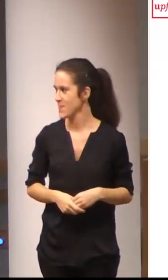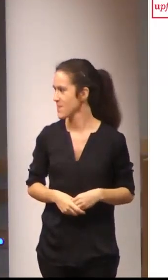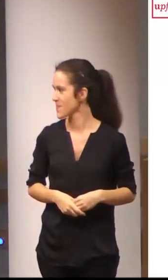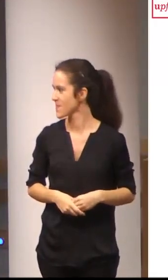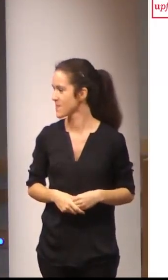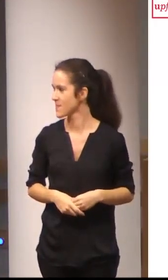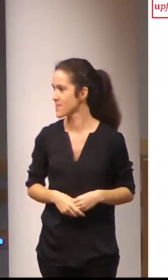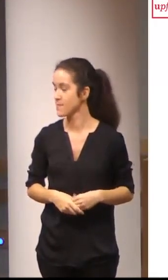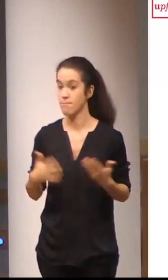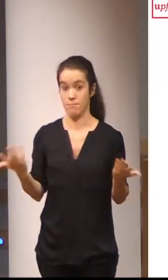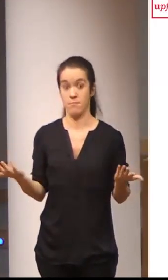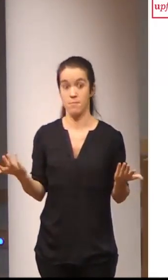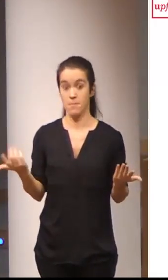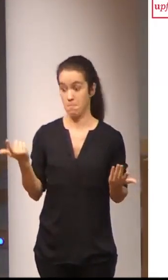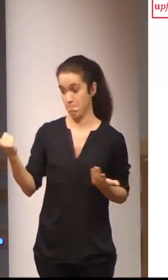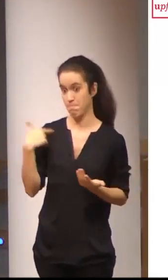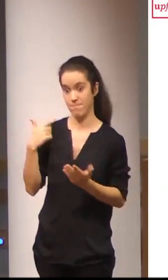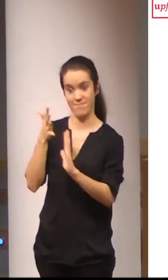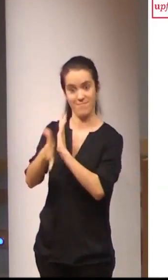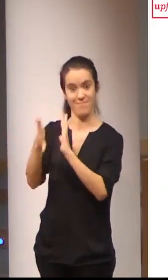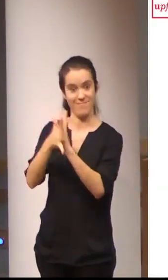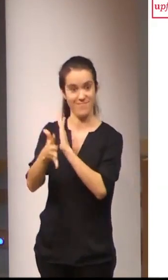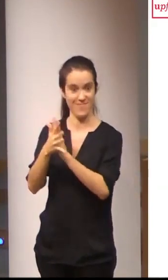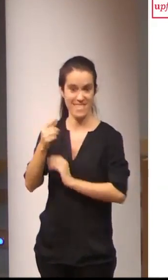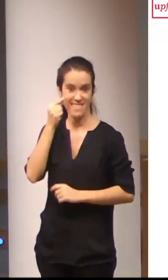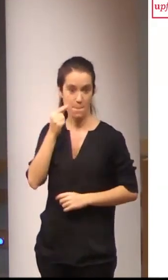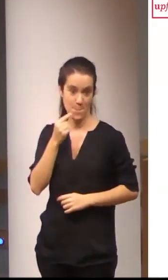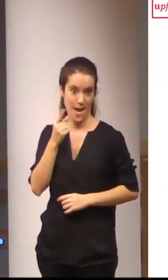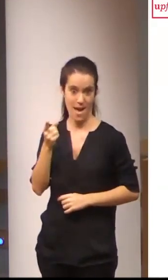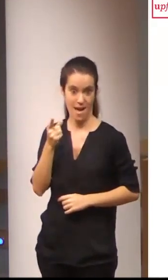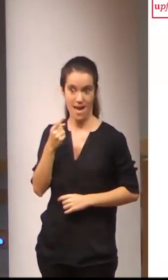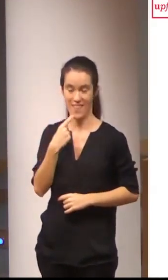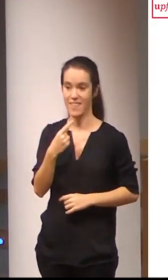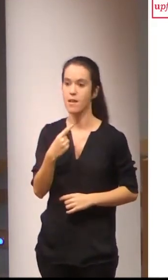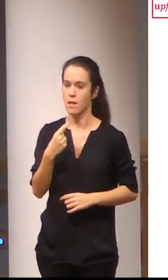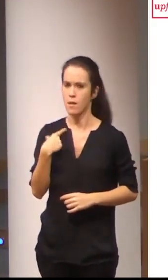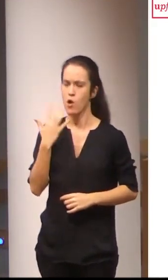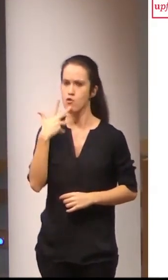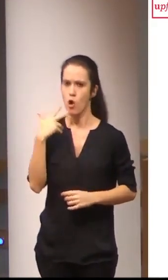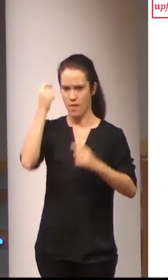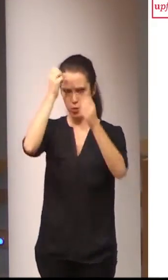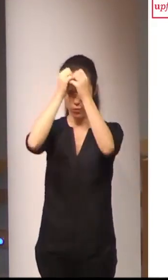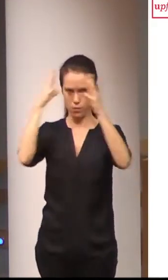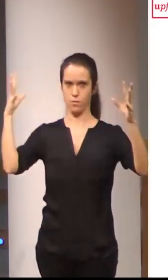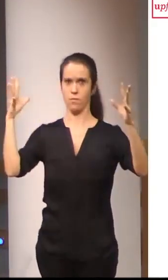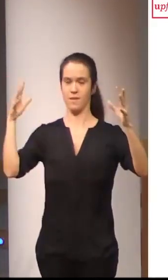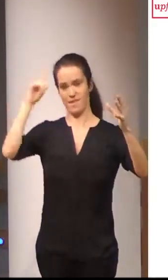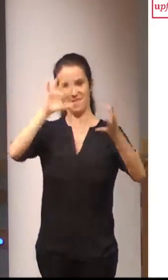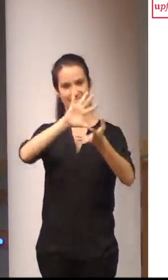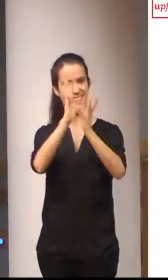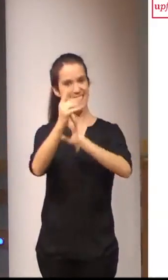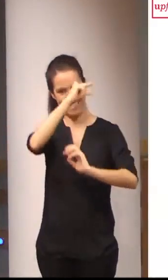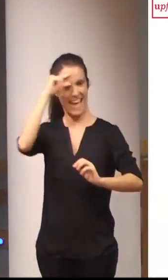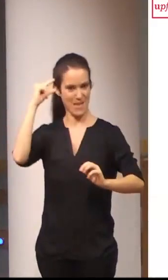tal como comentaba Gemma, situarnos en este cambio de paradigma de la